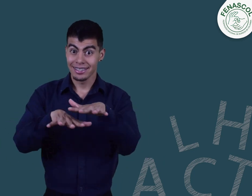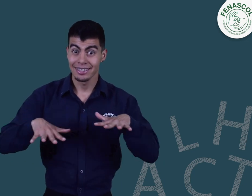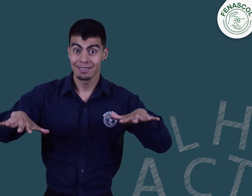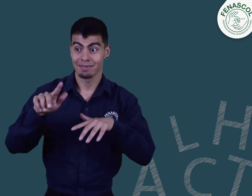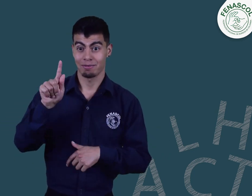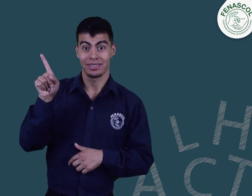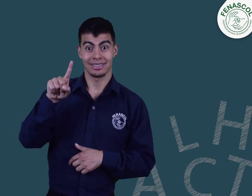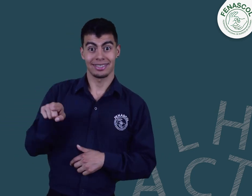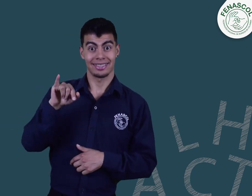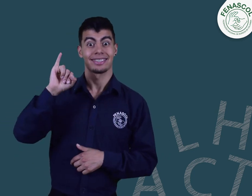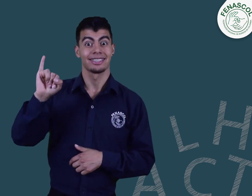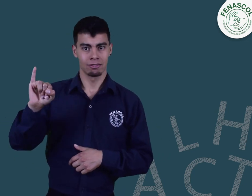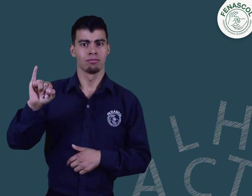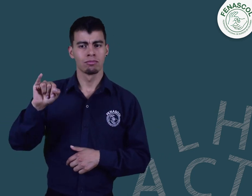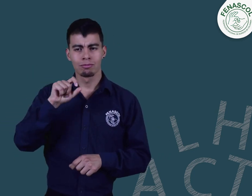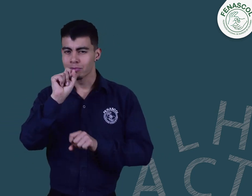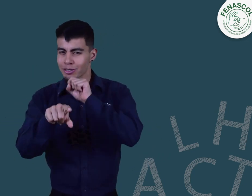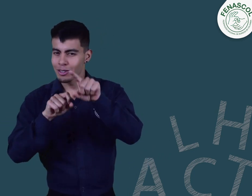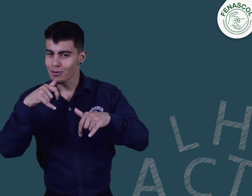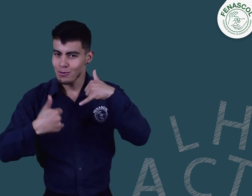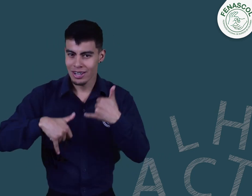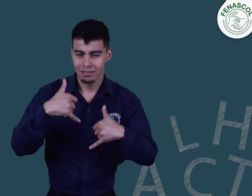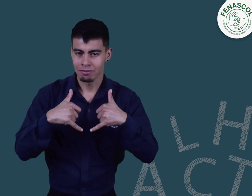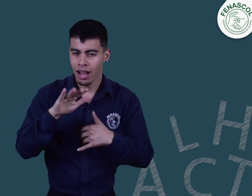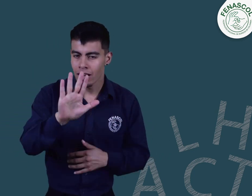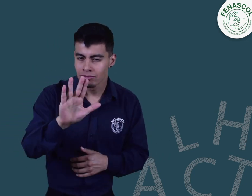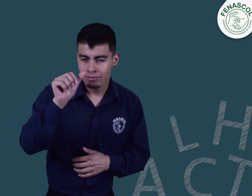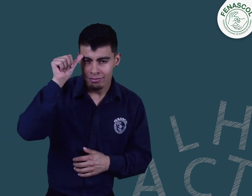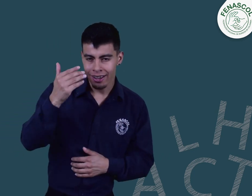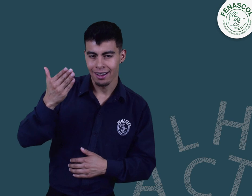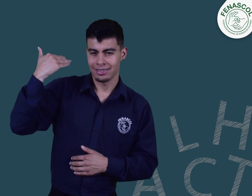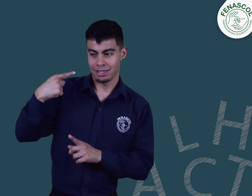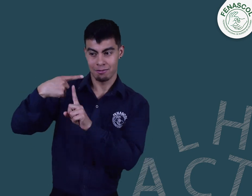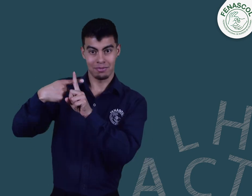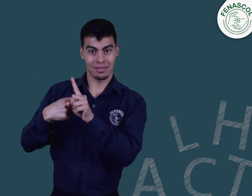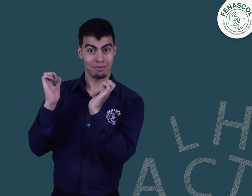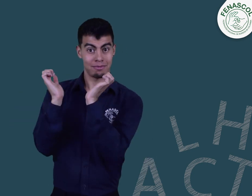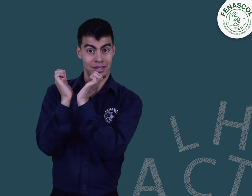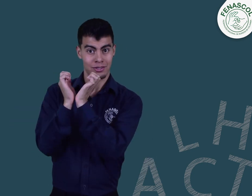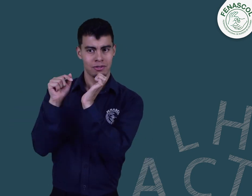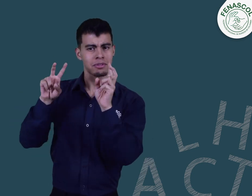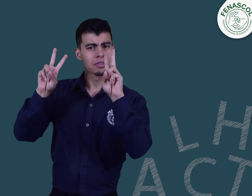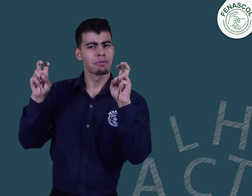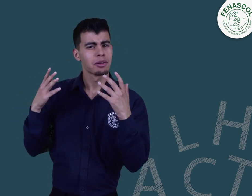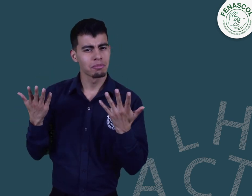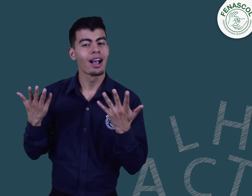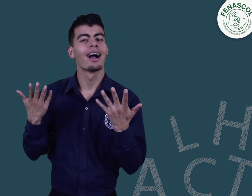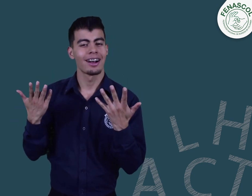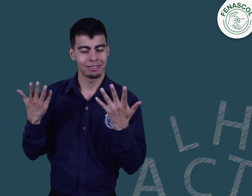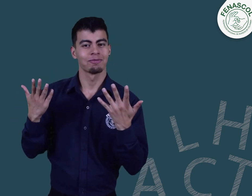En el espacio de FSI vamos con el juego de preguntas, pero esperen, recordemos que en el mes de mayo el tema que abordamos